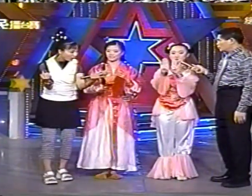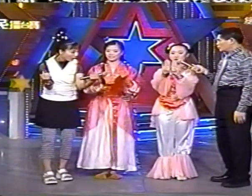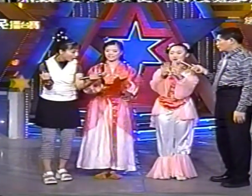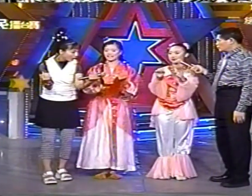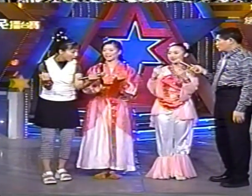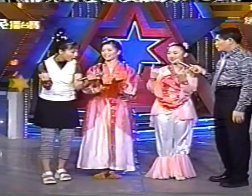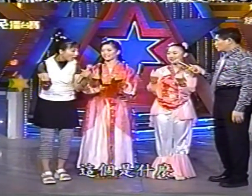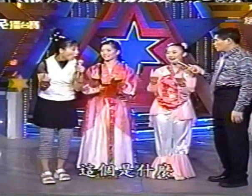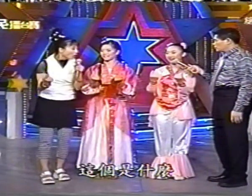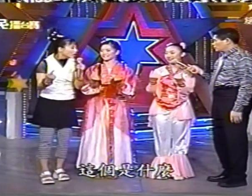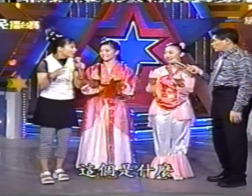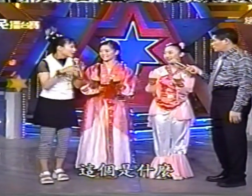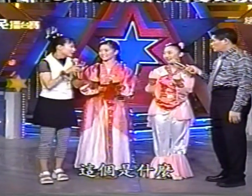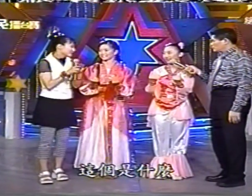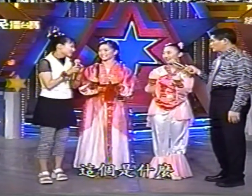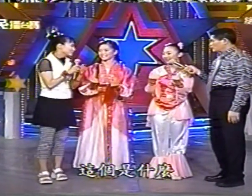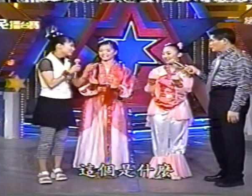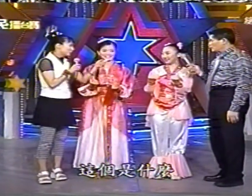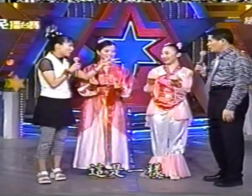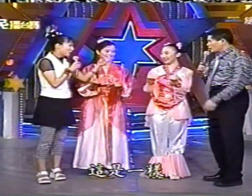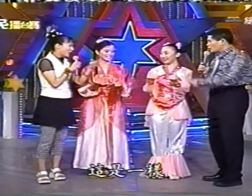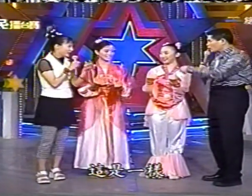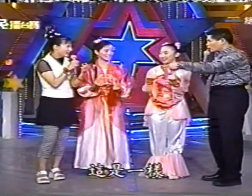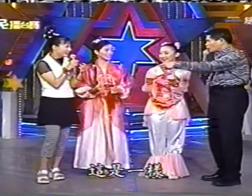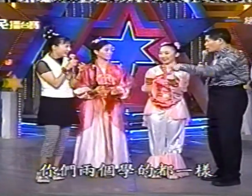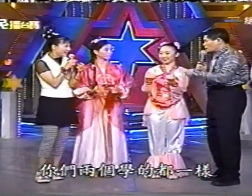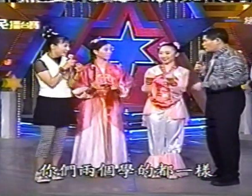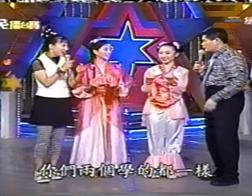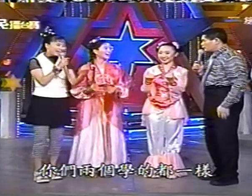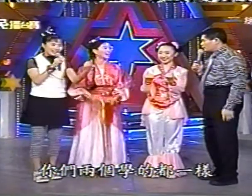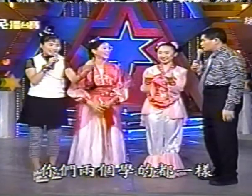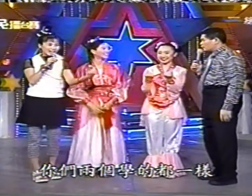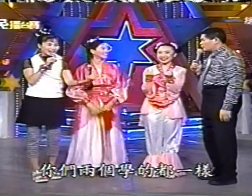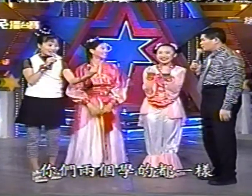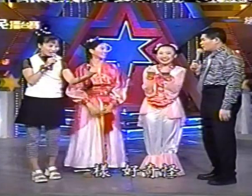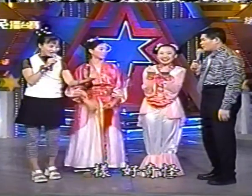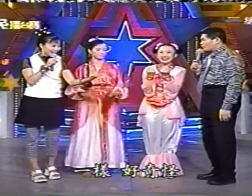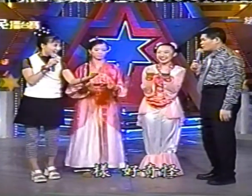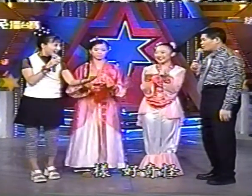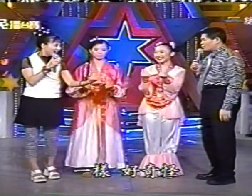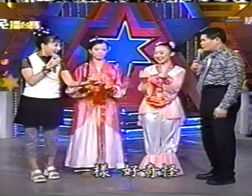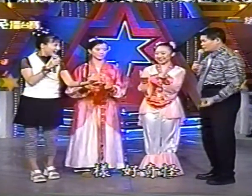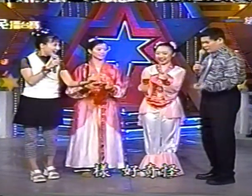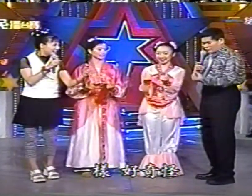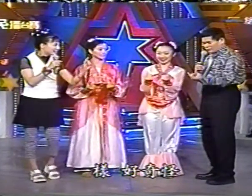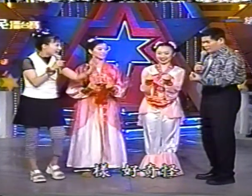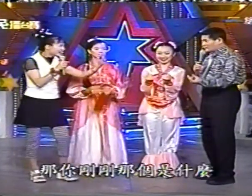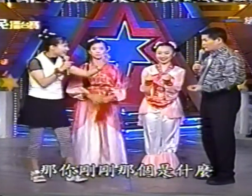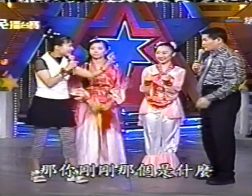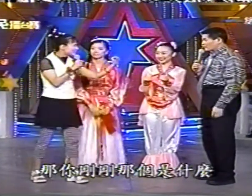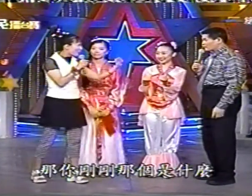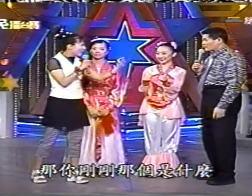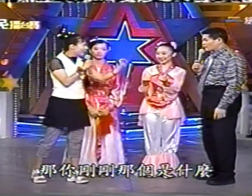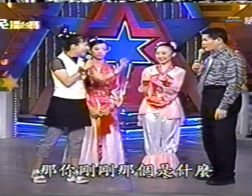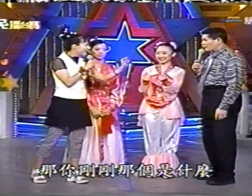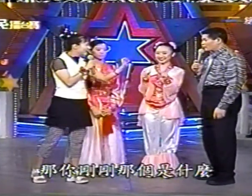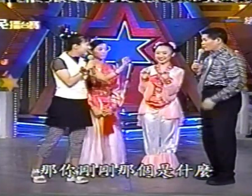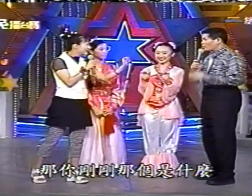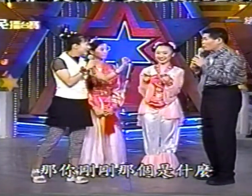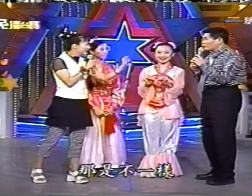一样你两个耳朵都同样一样的喔好奇怪那你刚刚那个是什么那不一